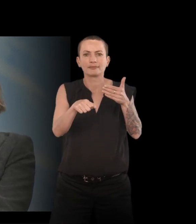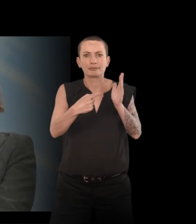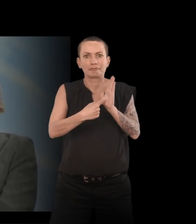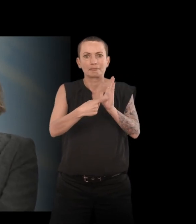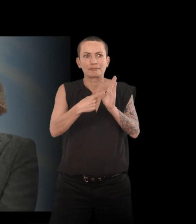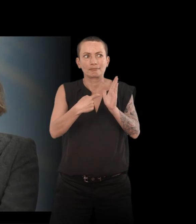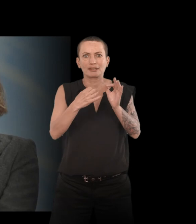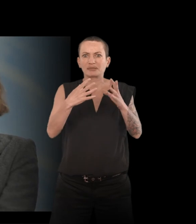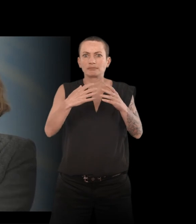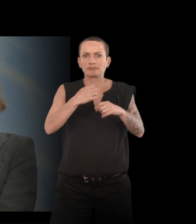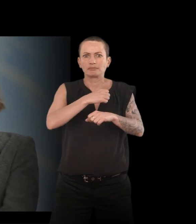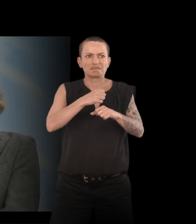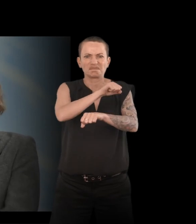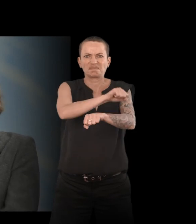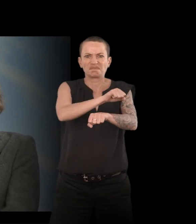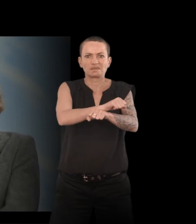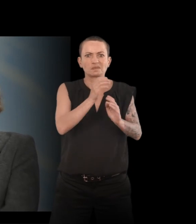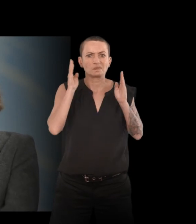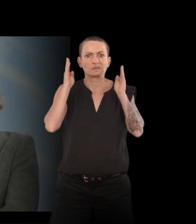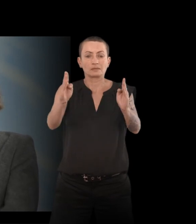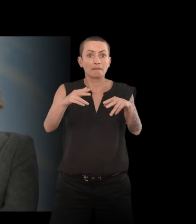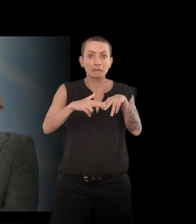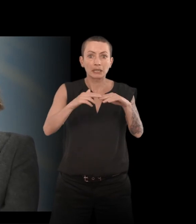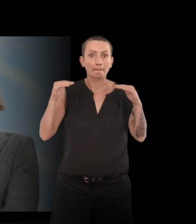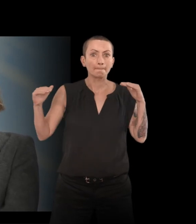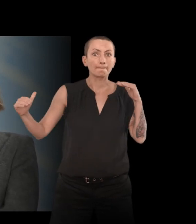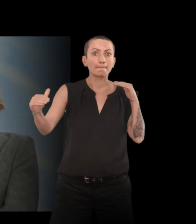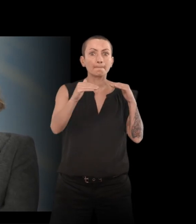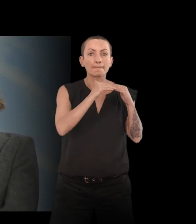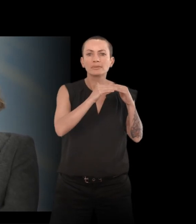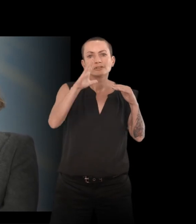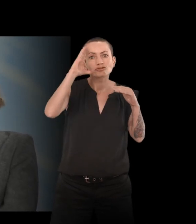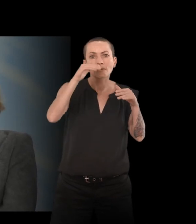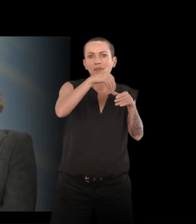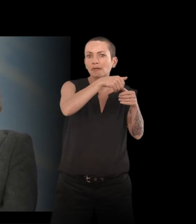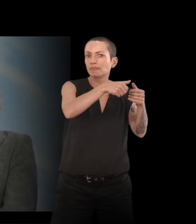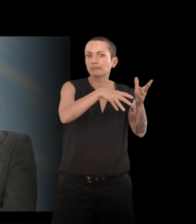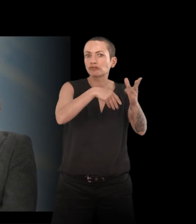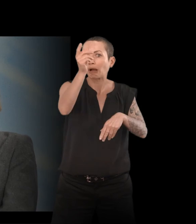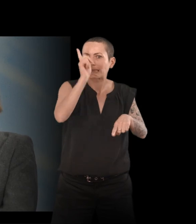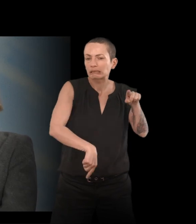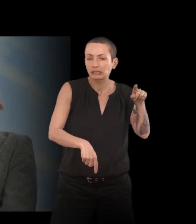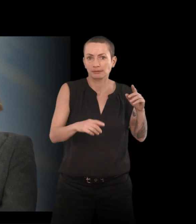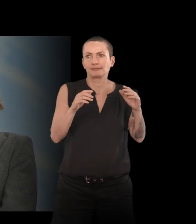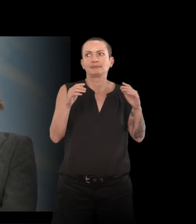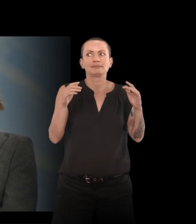vraiment forteresse. Il n'y a personne dans les couloirs parce qu'on n pas le droit de sortir de sa chambre. Et c'est un univers vraiment particulier.